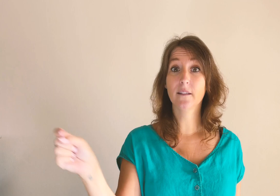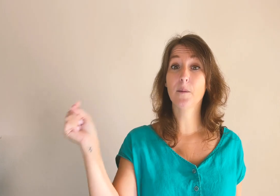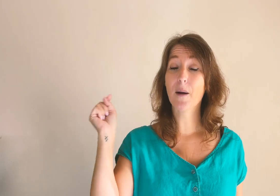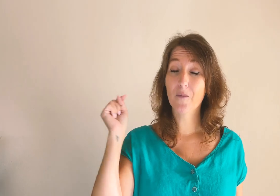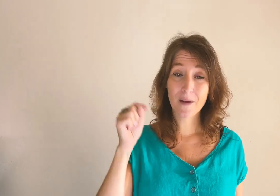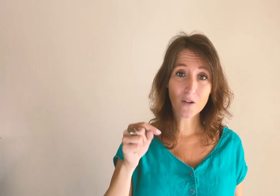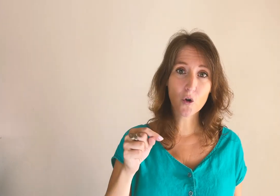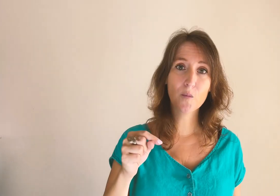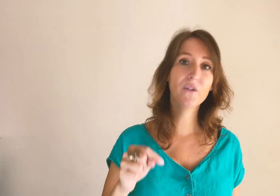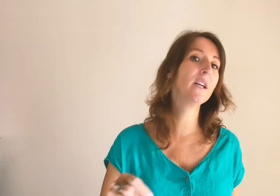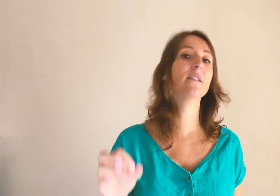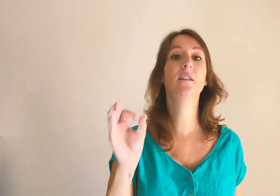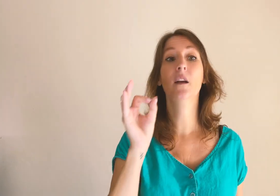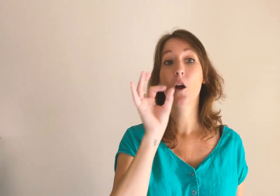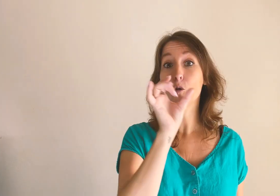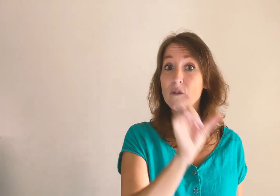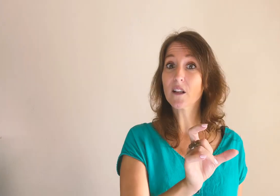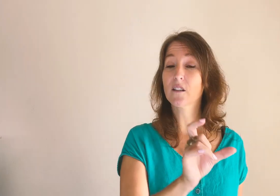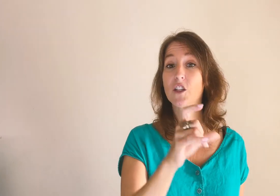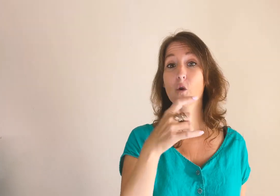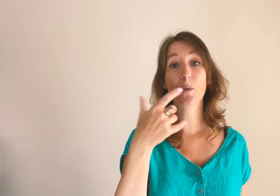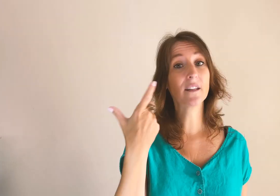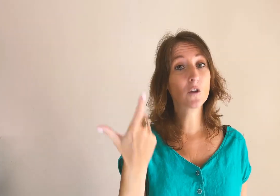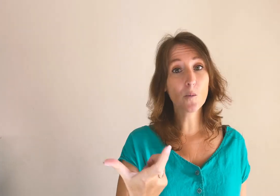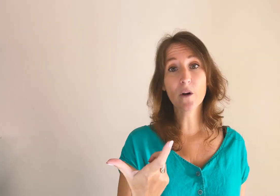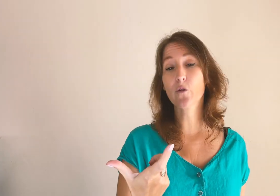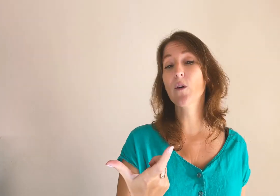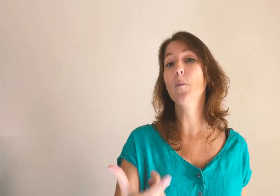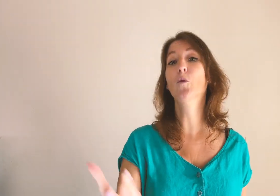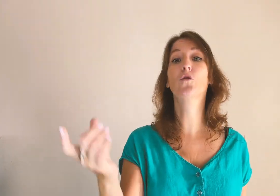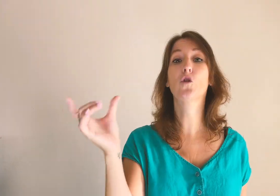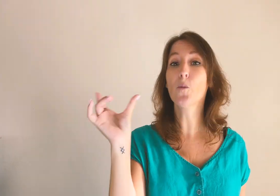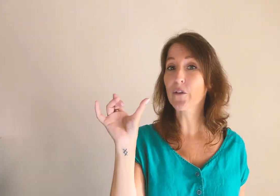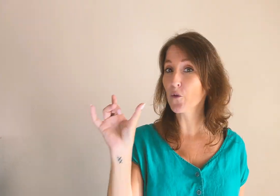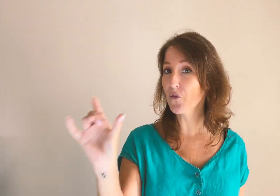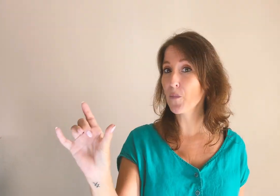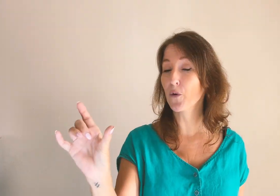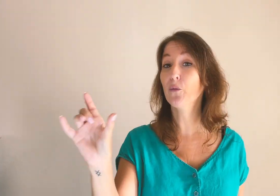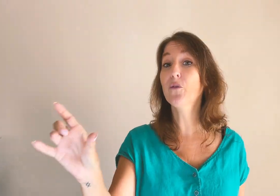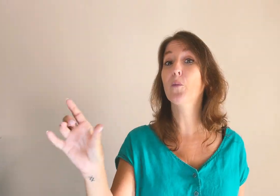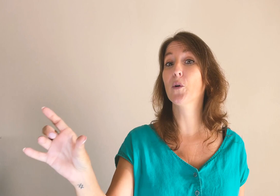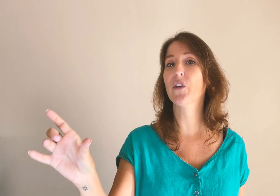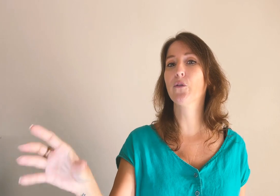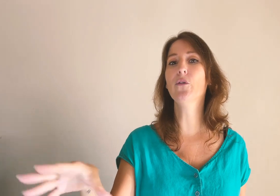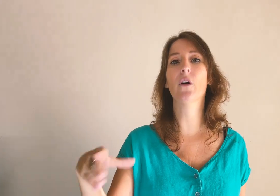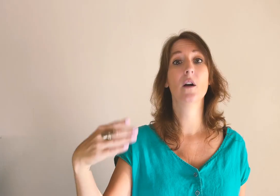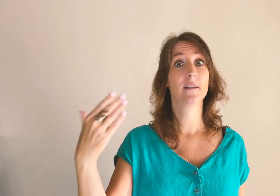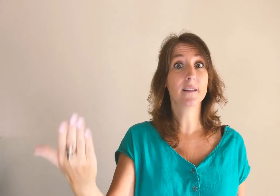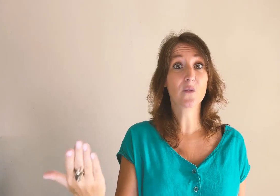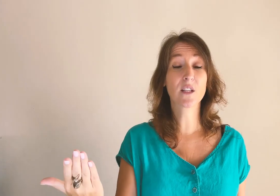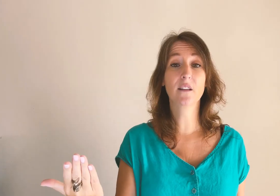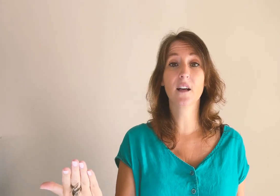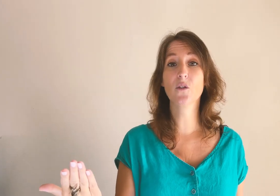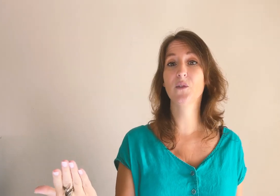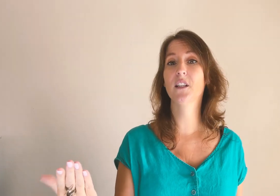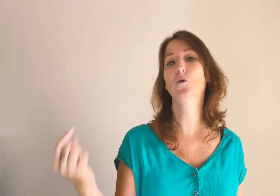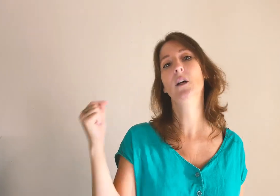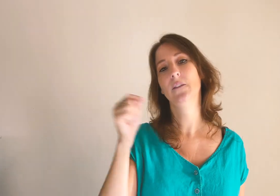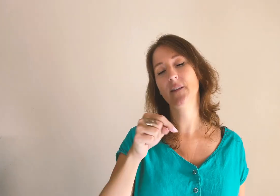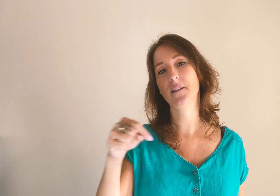'hésitez pas à me mettre en commentaire si une stratégie complète, comment est-ce qu'on la monte, comment est-ce qu fait pour suivre ce processus. Si ça vous intéresse en vidéo, n'hésitez